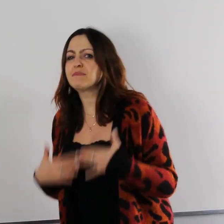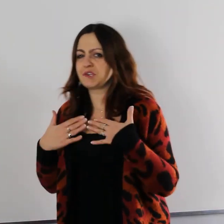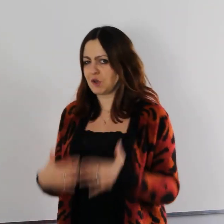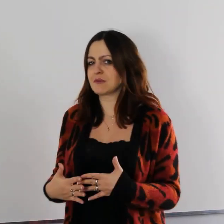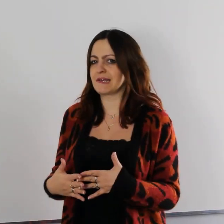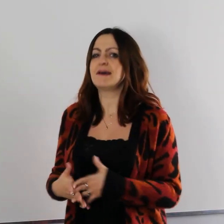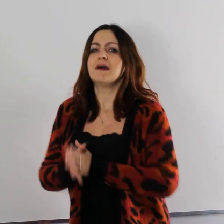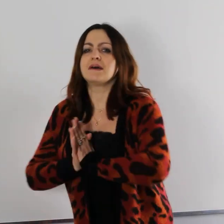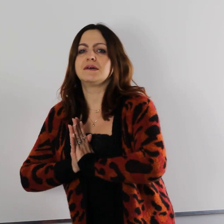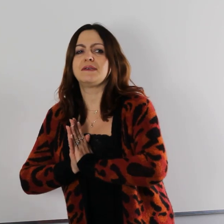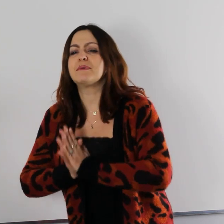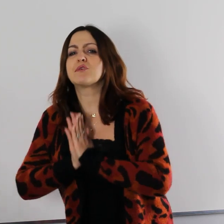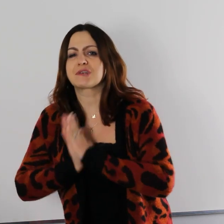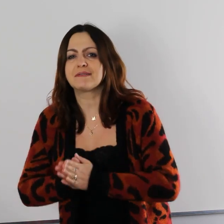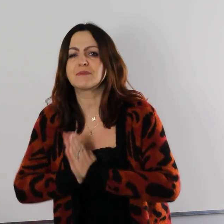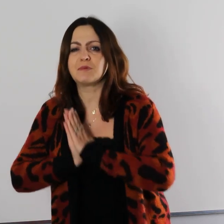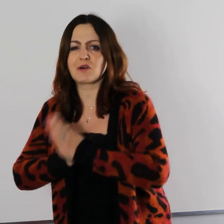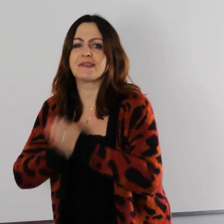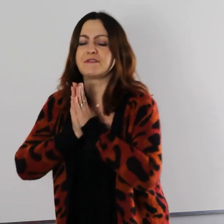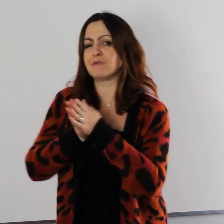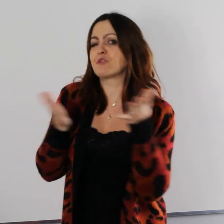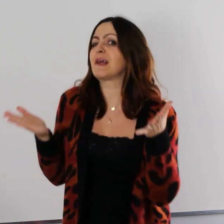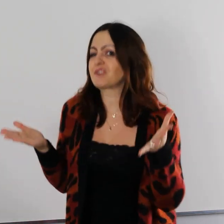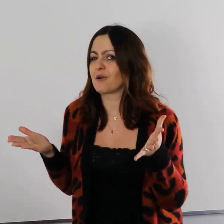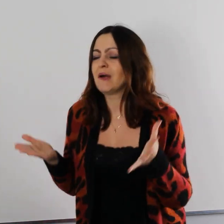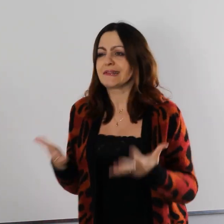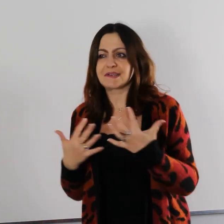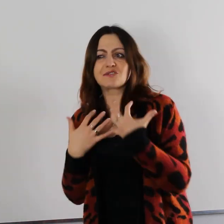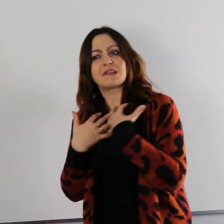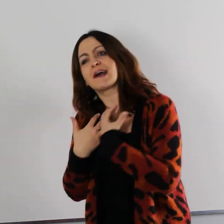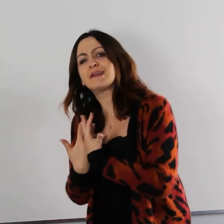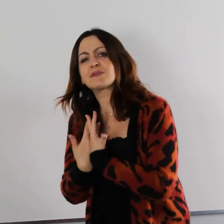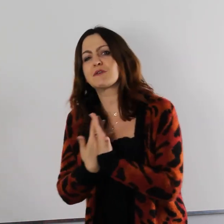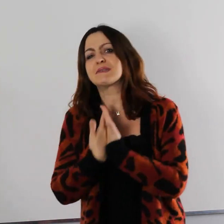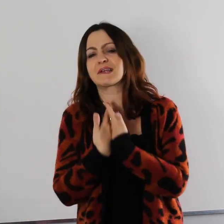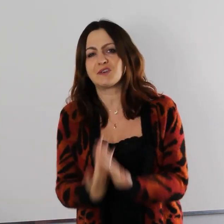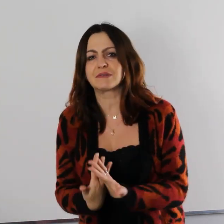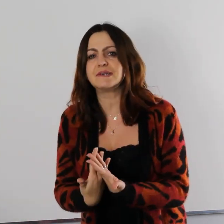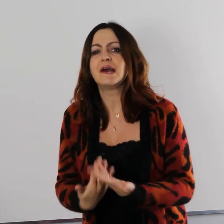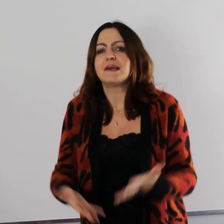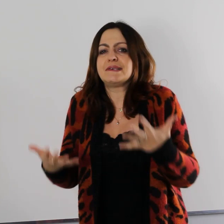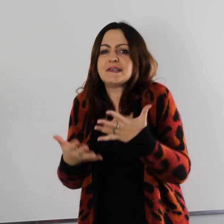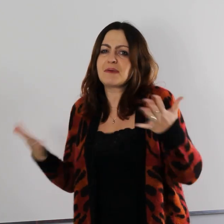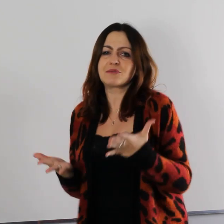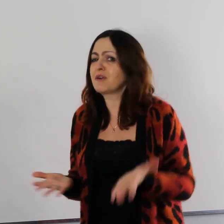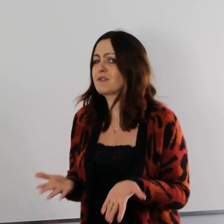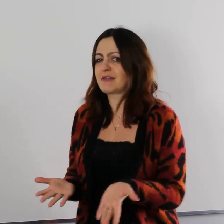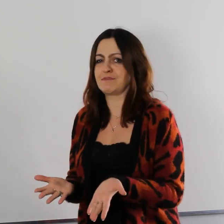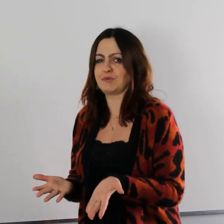miesiące nie było żadnych publikowanych filmów. No dlaczego? Dlatego, że ten kanał został mi skradziony i ja nie miałam do niego dostępu.